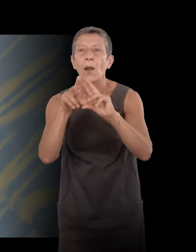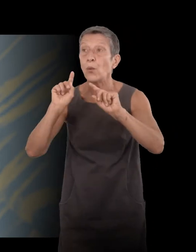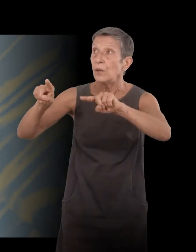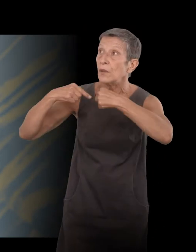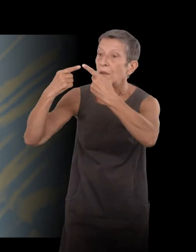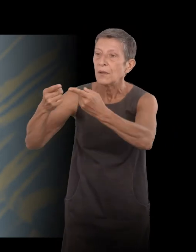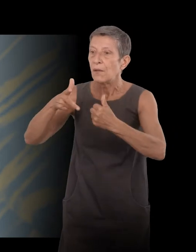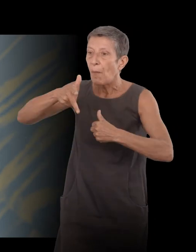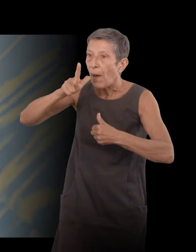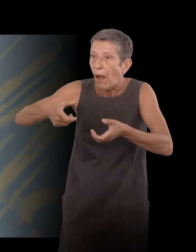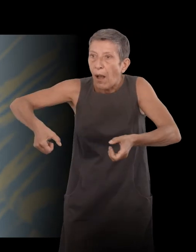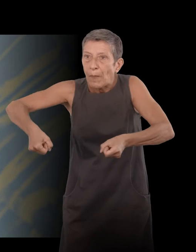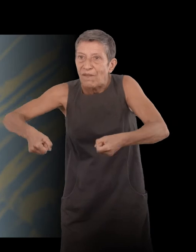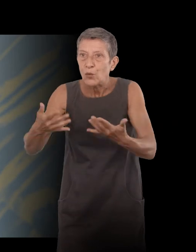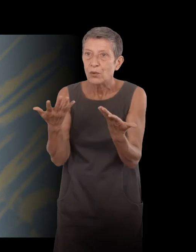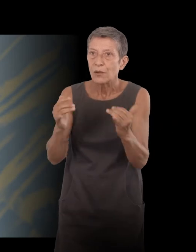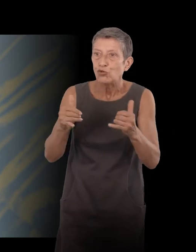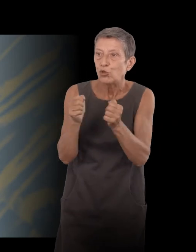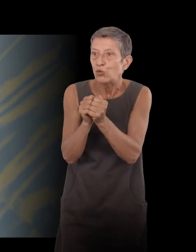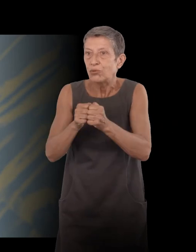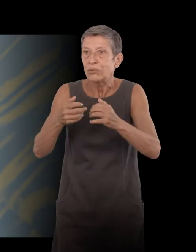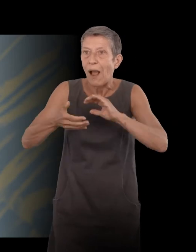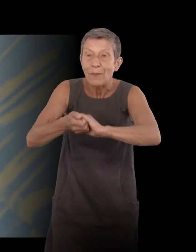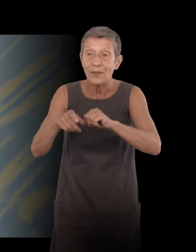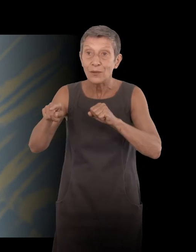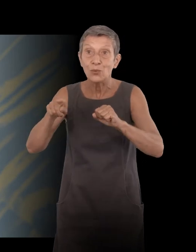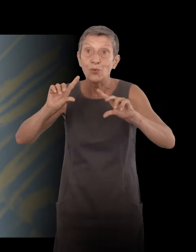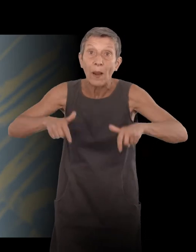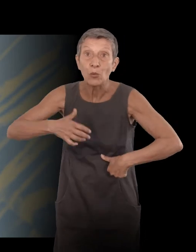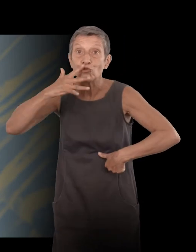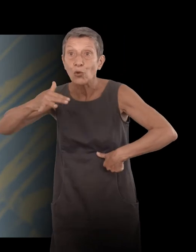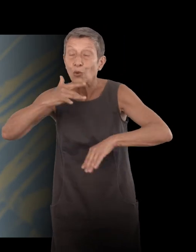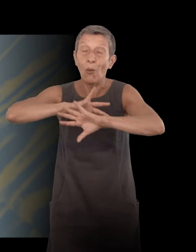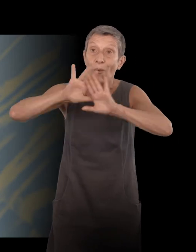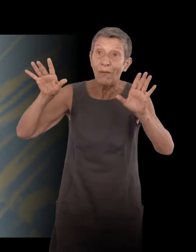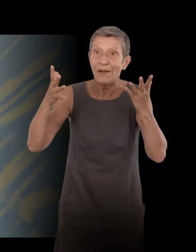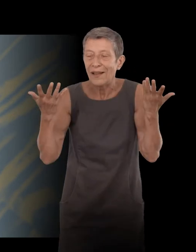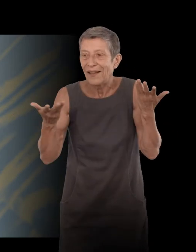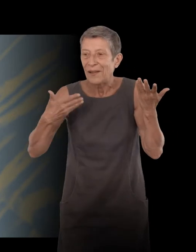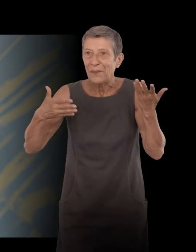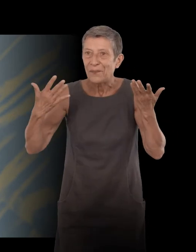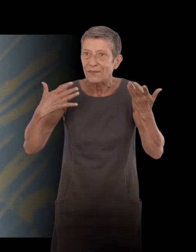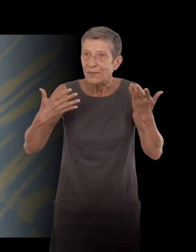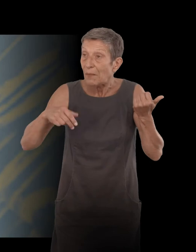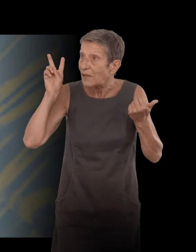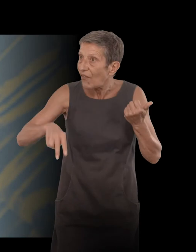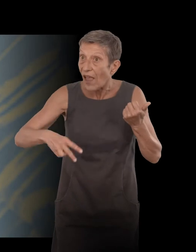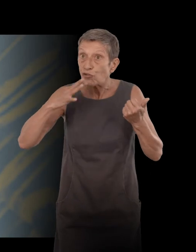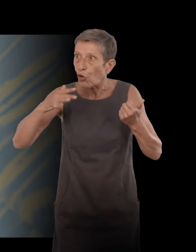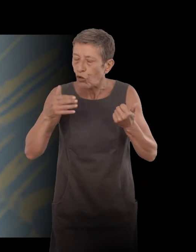jouer au baby-foot. Il écoutait Charles Trenet, etc. J'imaginais pas qu'on puisse parler de Charles Trenet dans un livre. Pour moi, c'était pas ça.